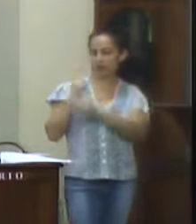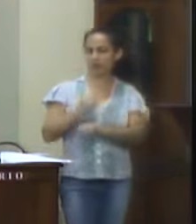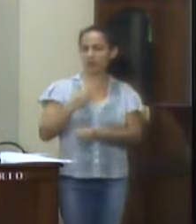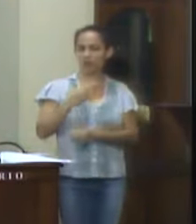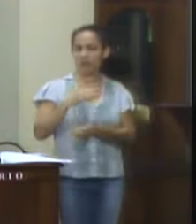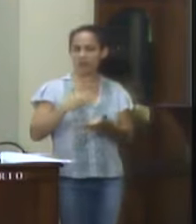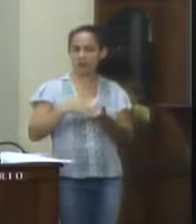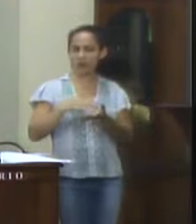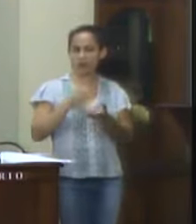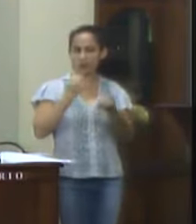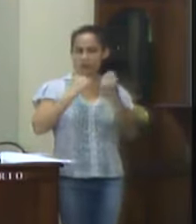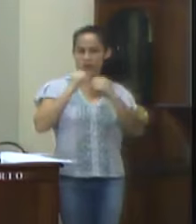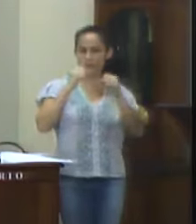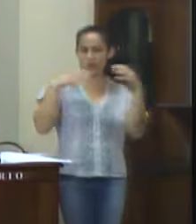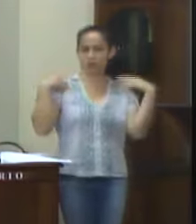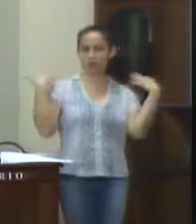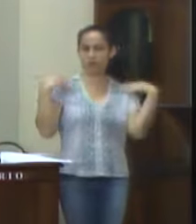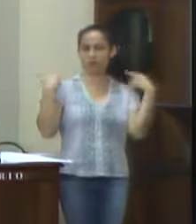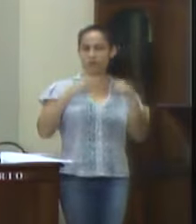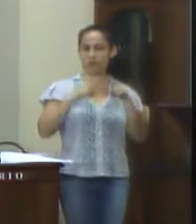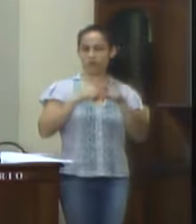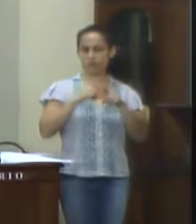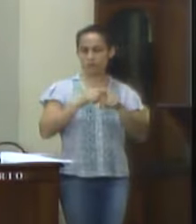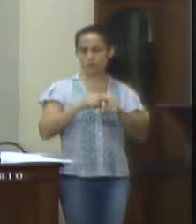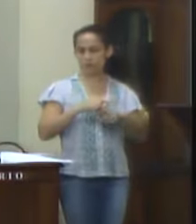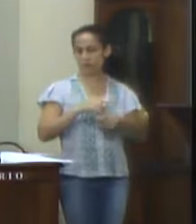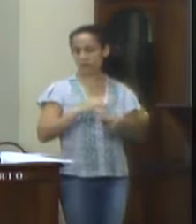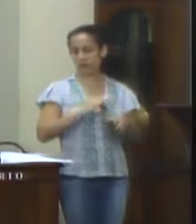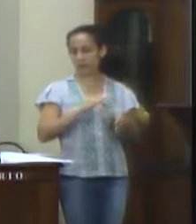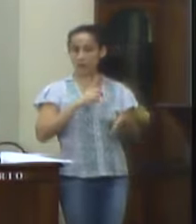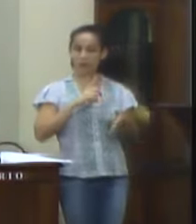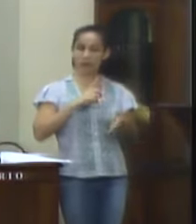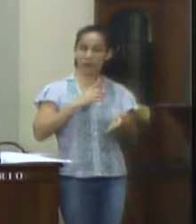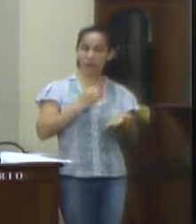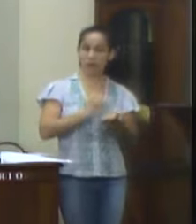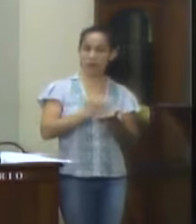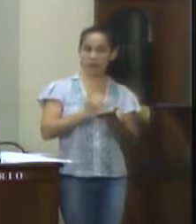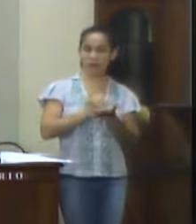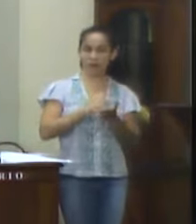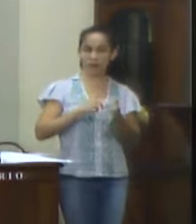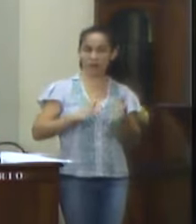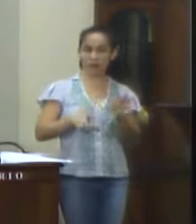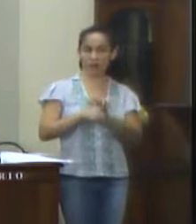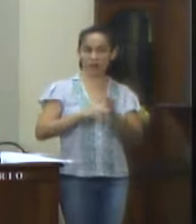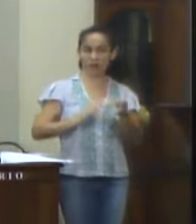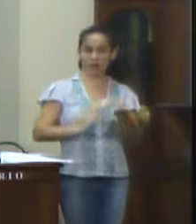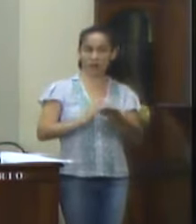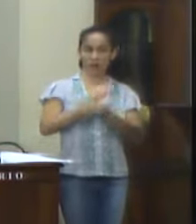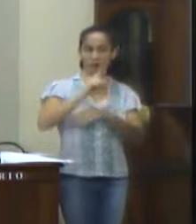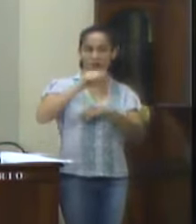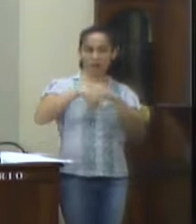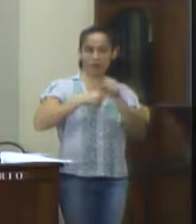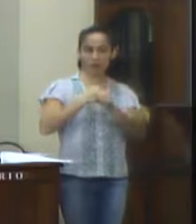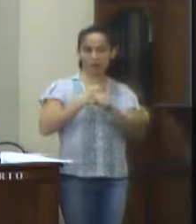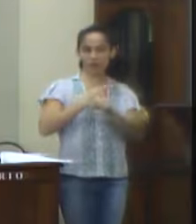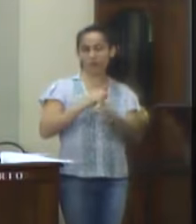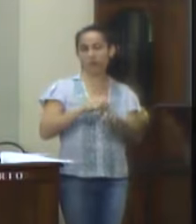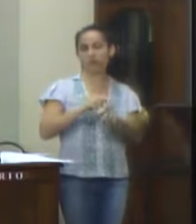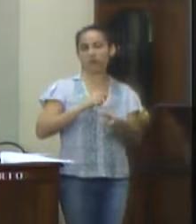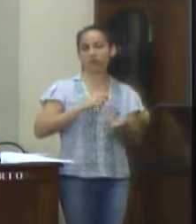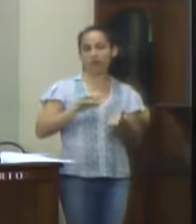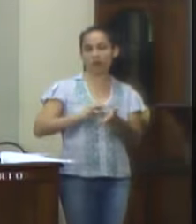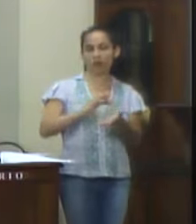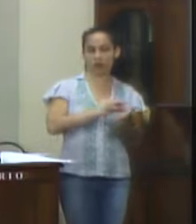Municipal de Esporte e Lazer. Fico em encaminhamento para que nas leis orçamentárias e diretrizes do ano de 2020, constem as devidas rúbricas